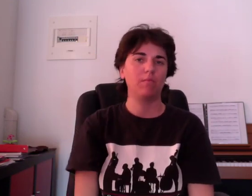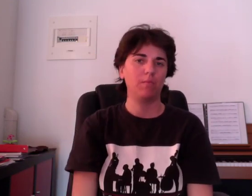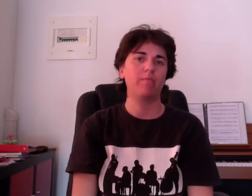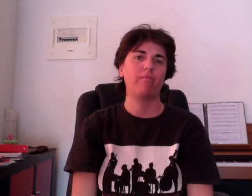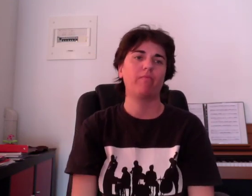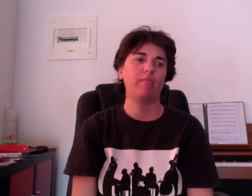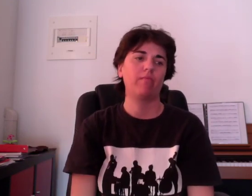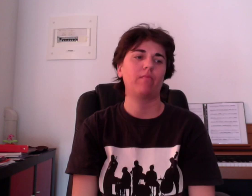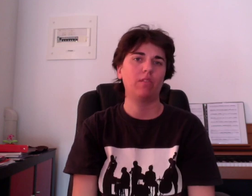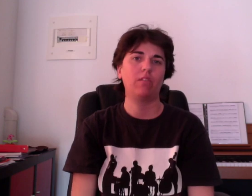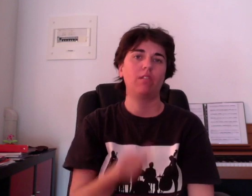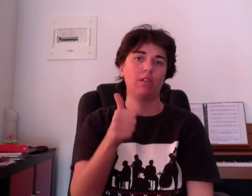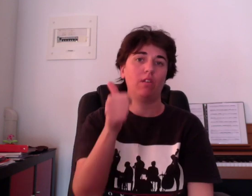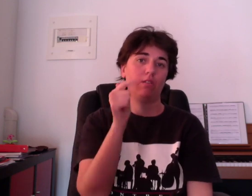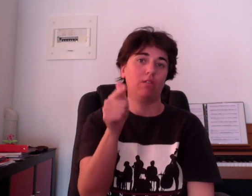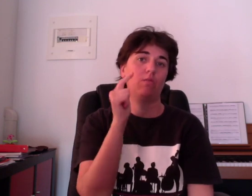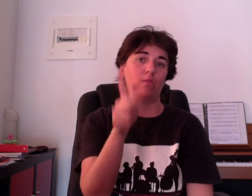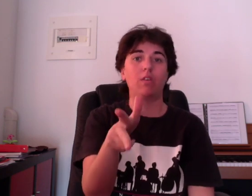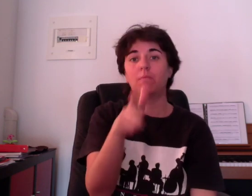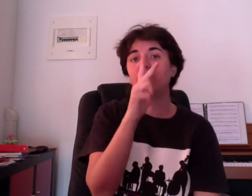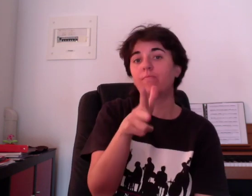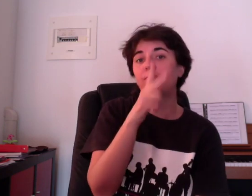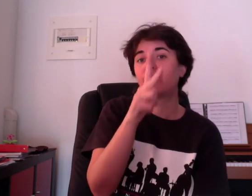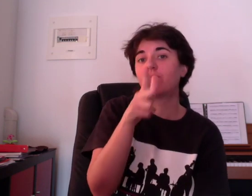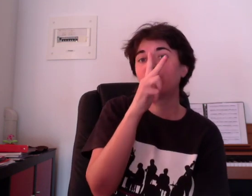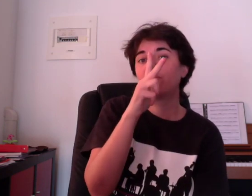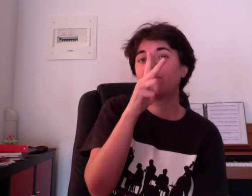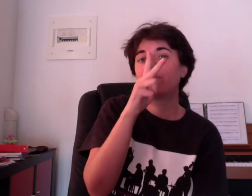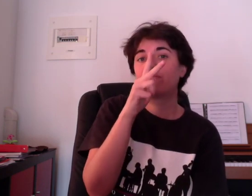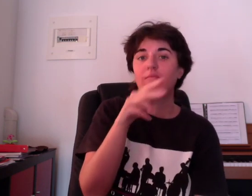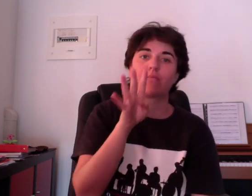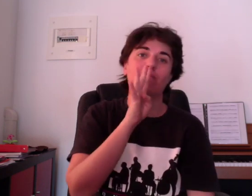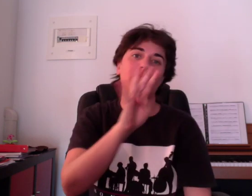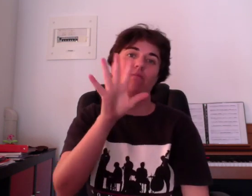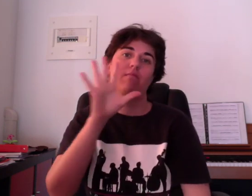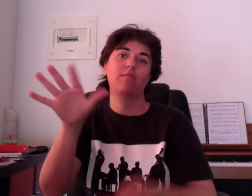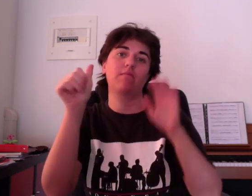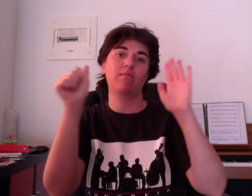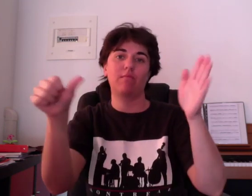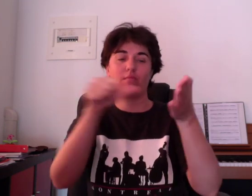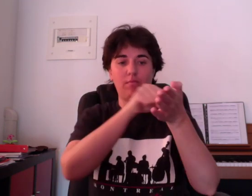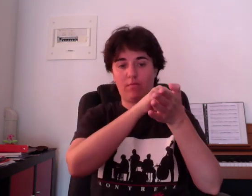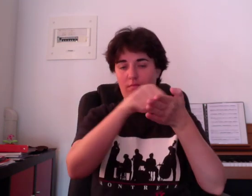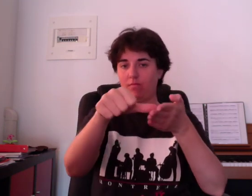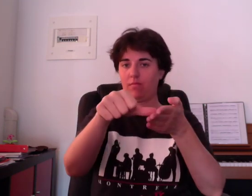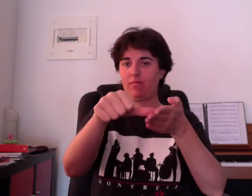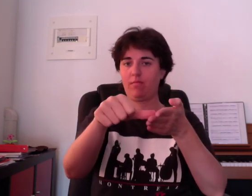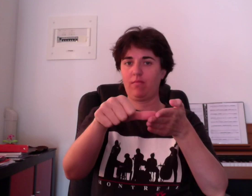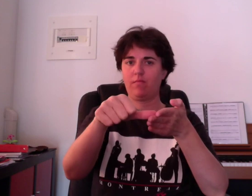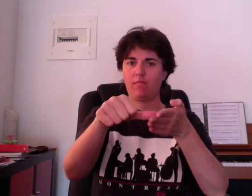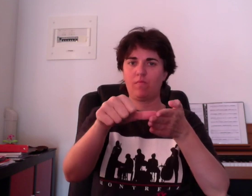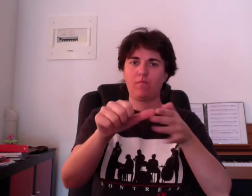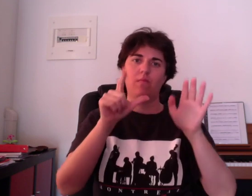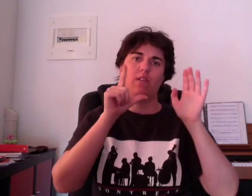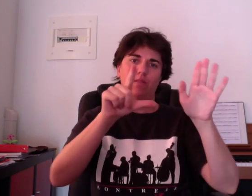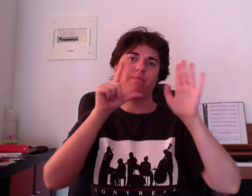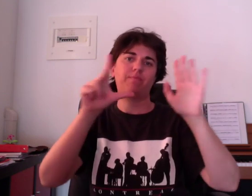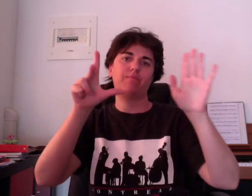Une autre façon de trois, man, man Quatre, six, six, six Une de dire